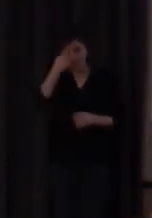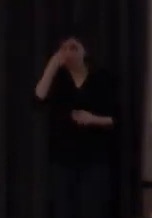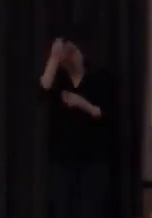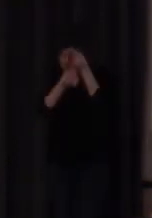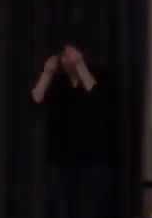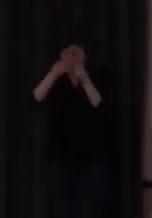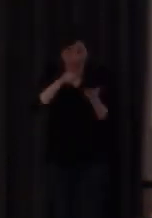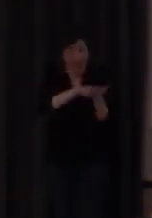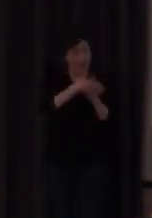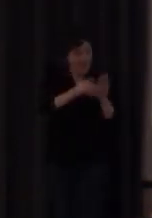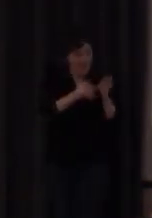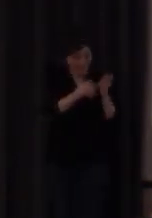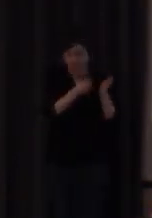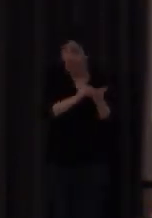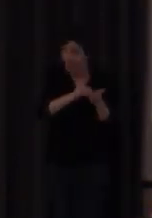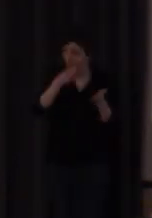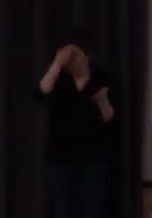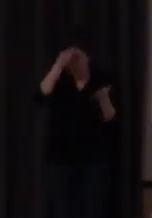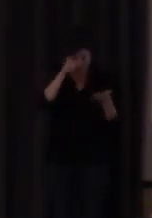muchos casos mucha falta que hacía bien